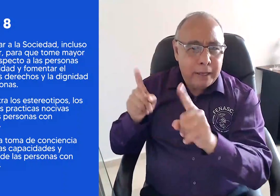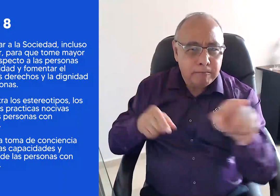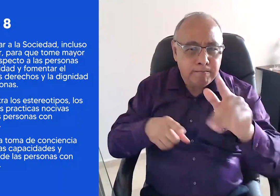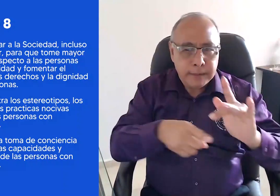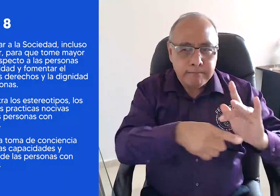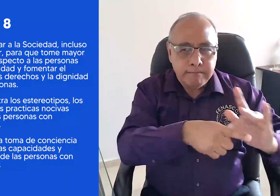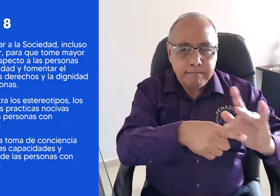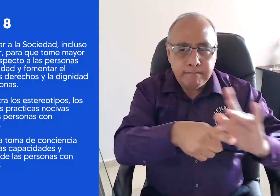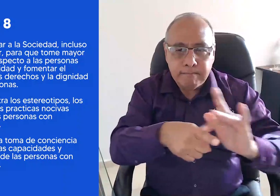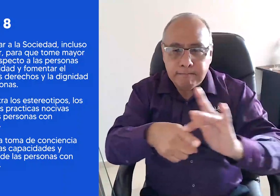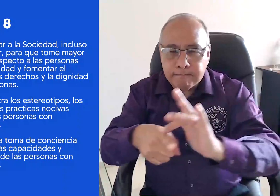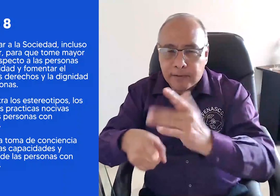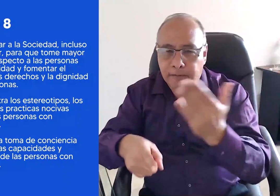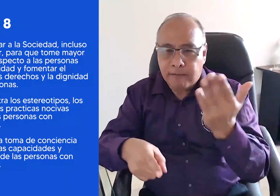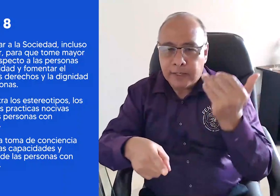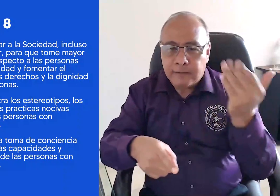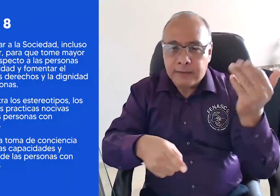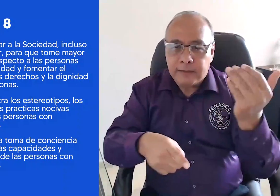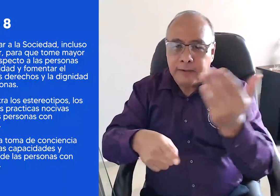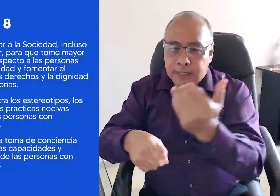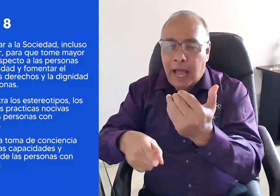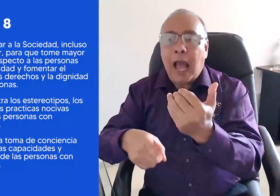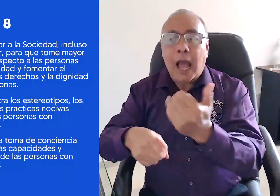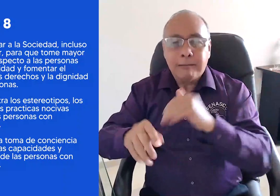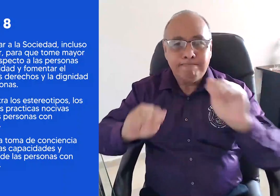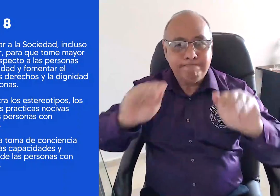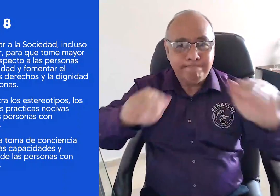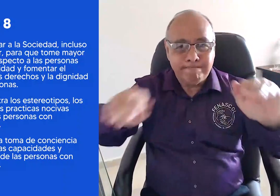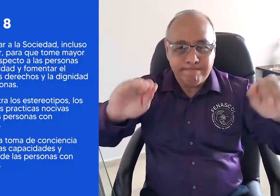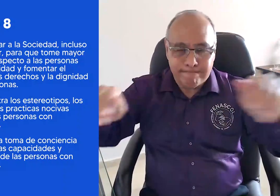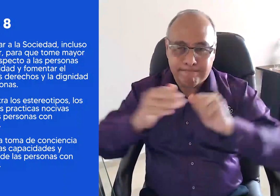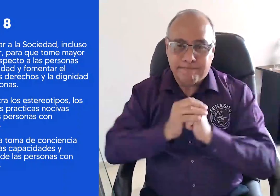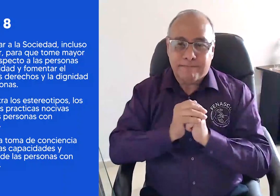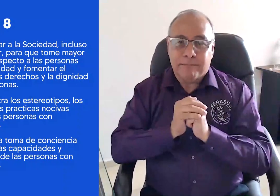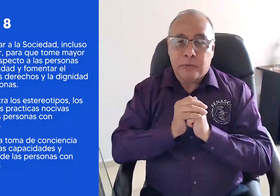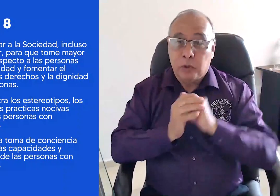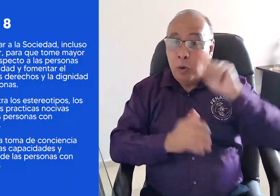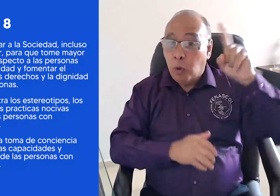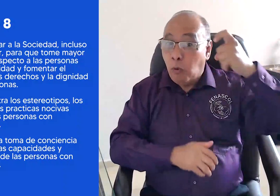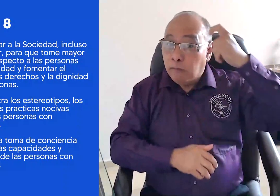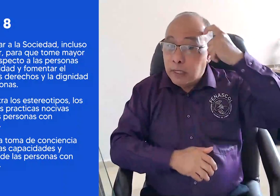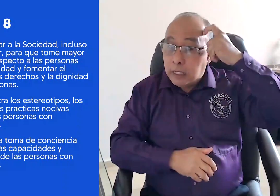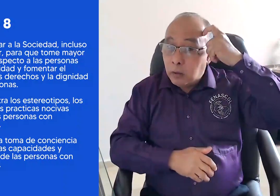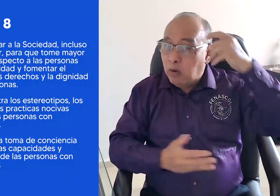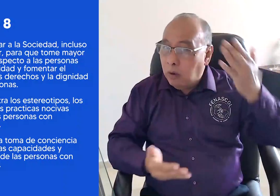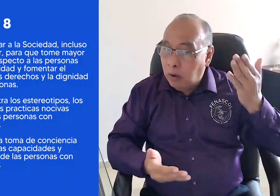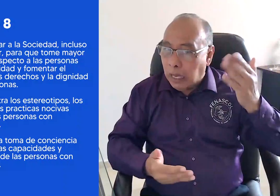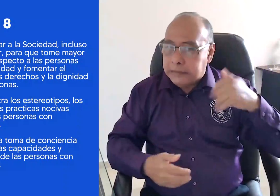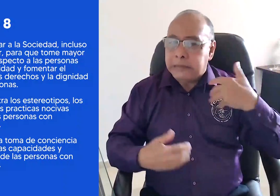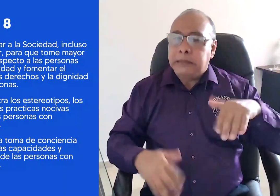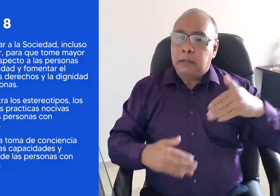demás, sino a la exigencia de la aplicación real de las mismas. Gobierno, el cual deberá